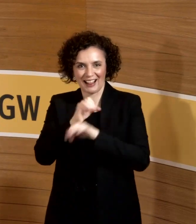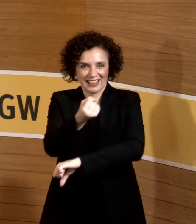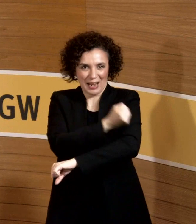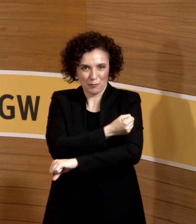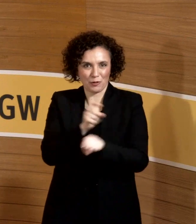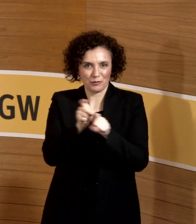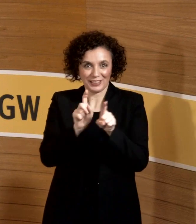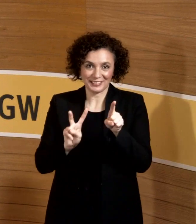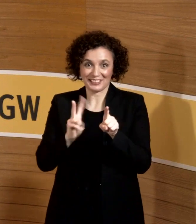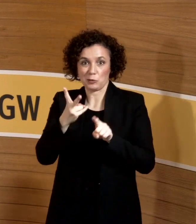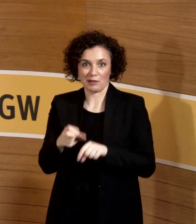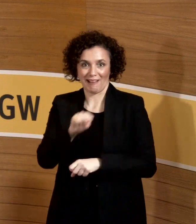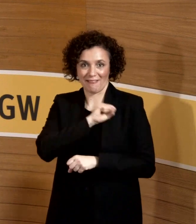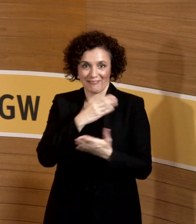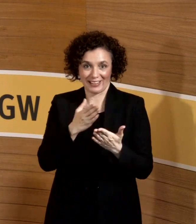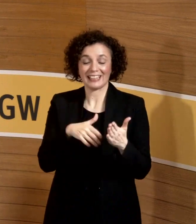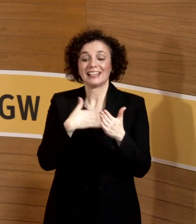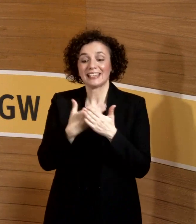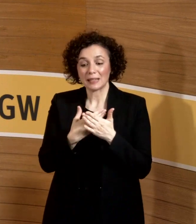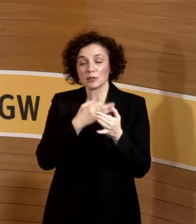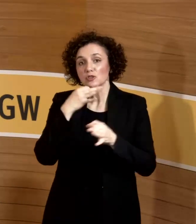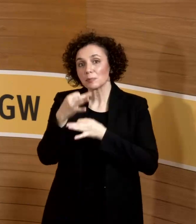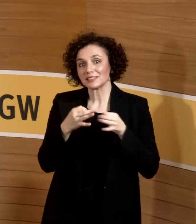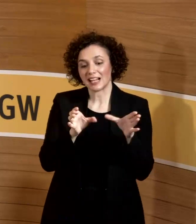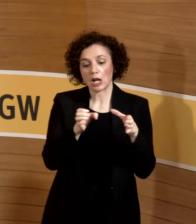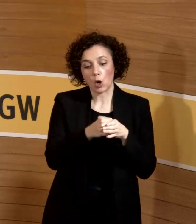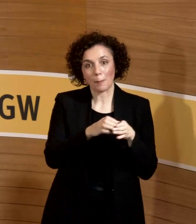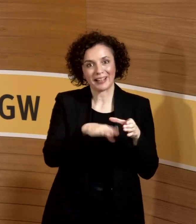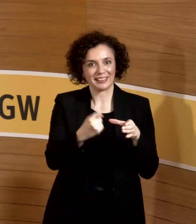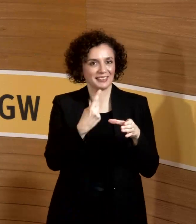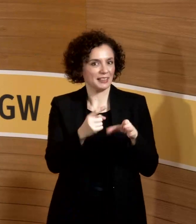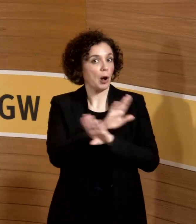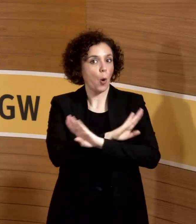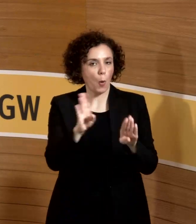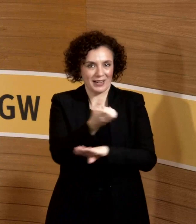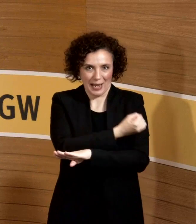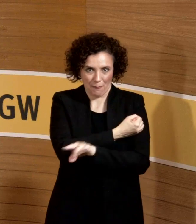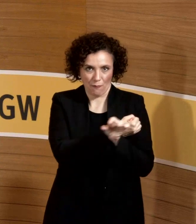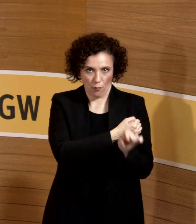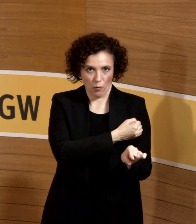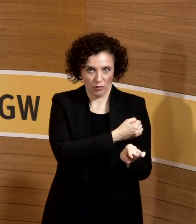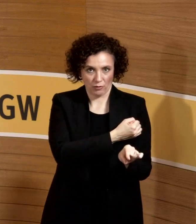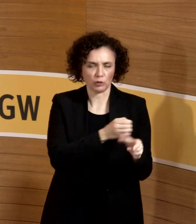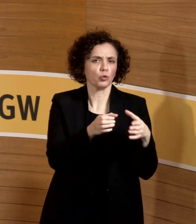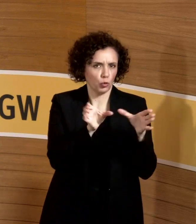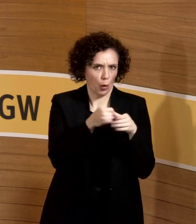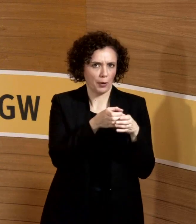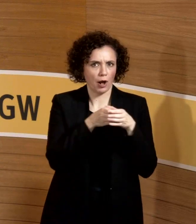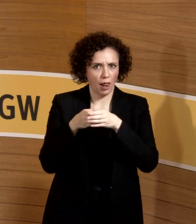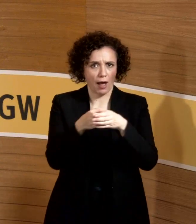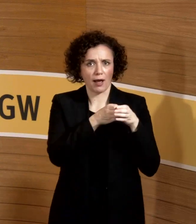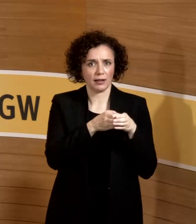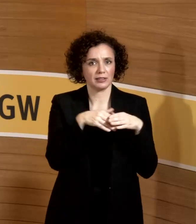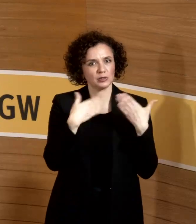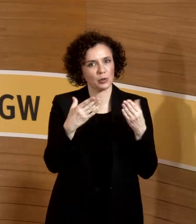ich eine kleine Gruppe von nicht geimpften Kindern, die aber wiederum, weil die Erkrankung nicht mehr so endemisch ist in der